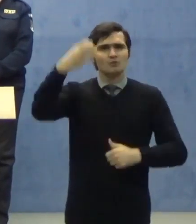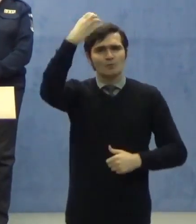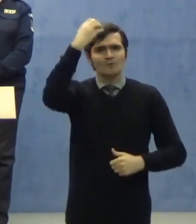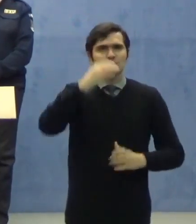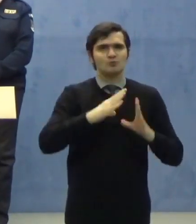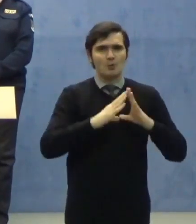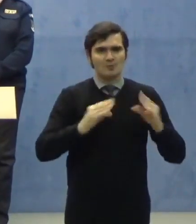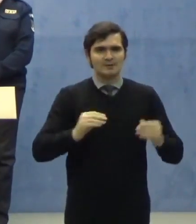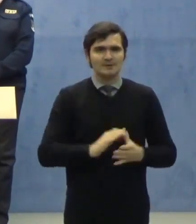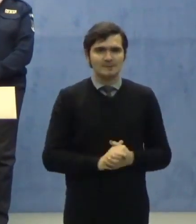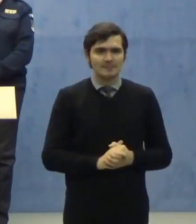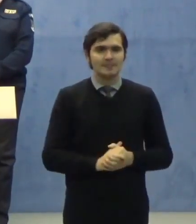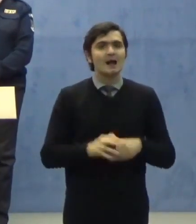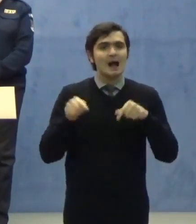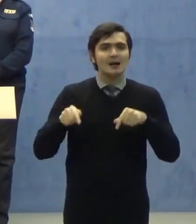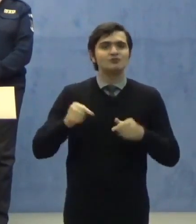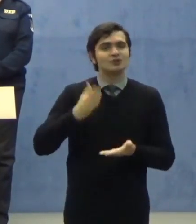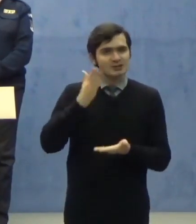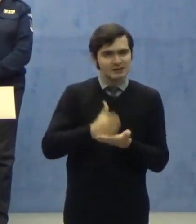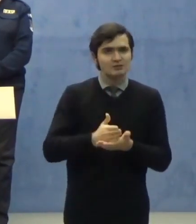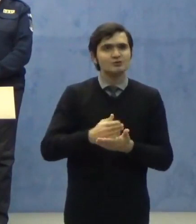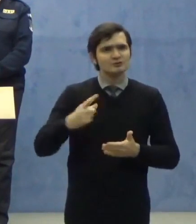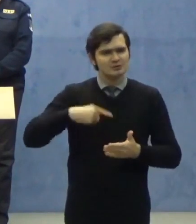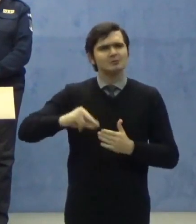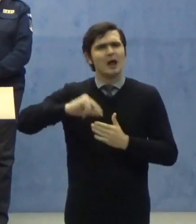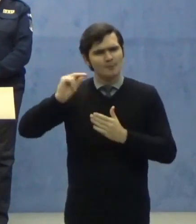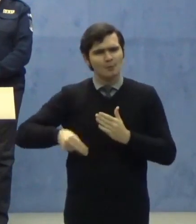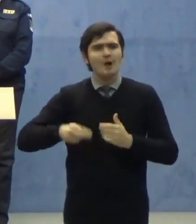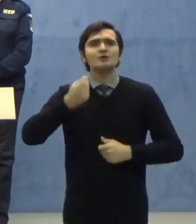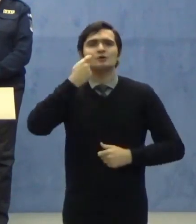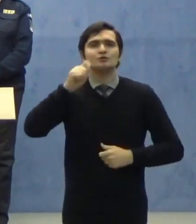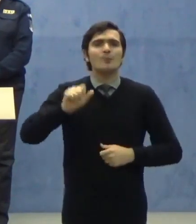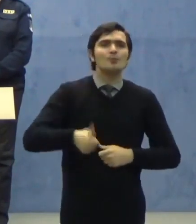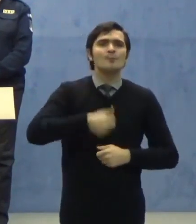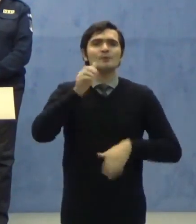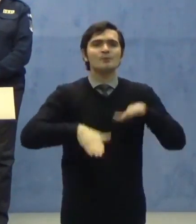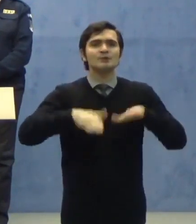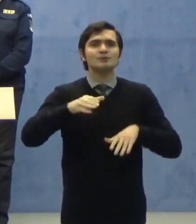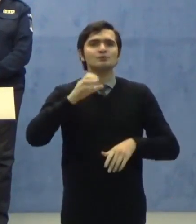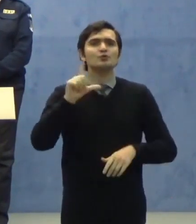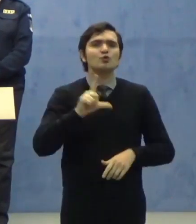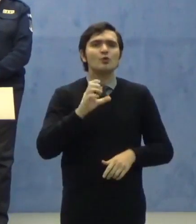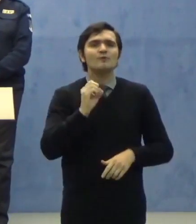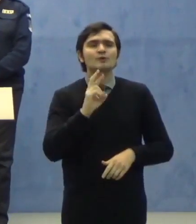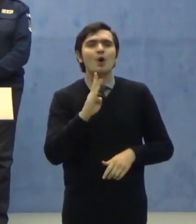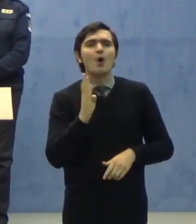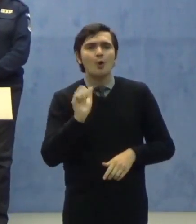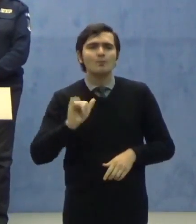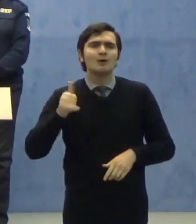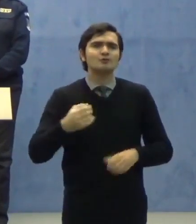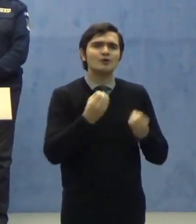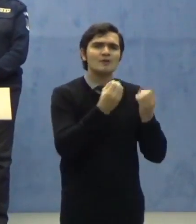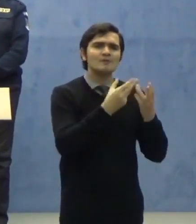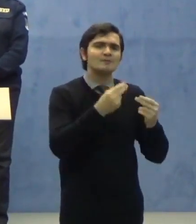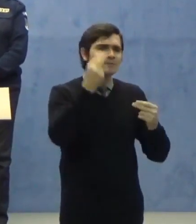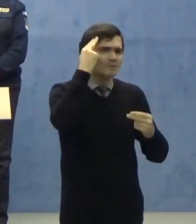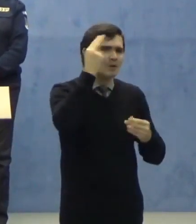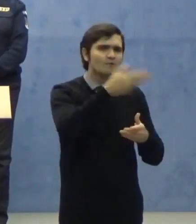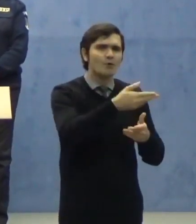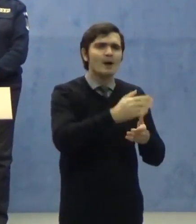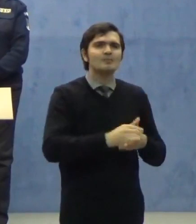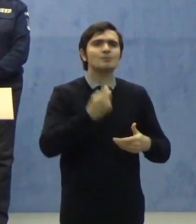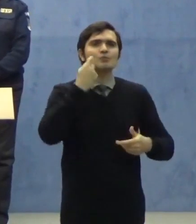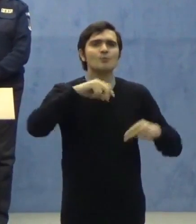Sunt aprobate de către domnul prim-ministru Ludovic Orban și aduse la cunoștința domnului președinte al României,